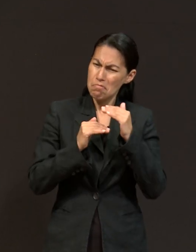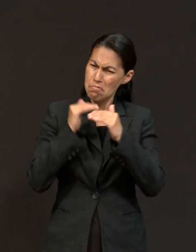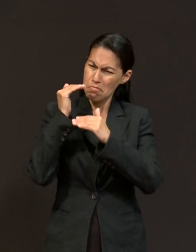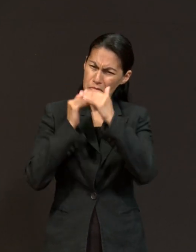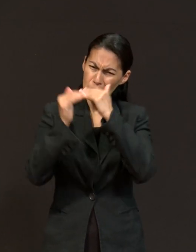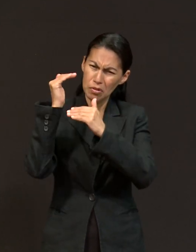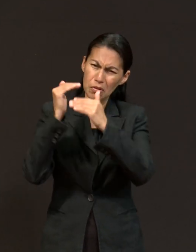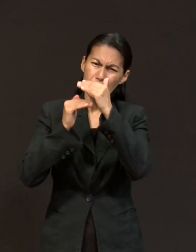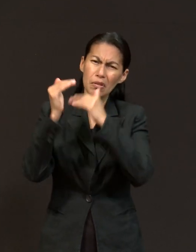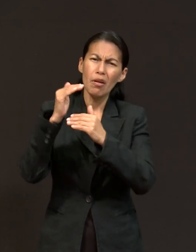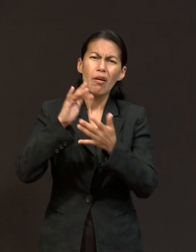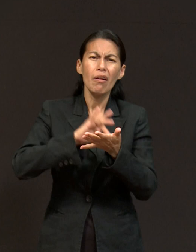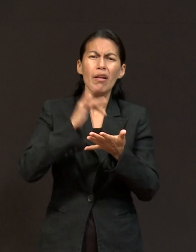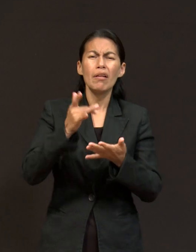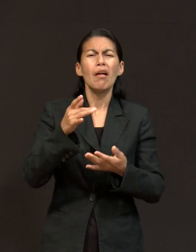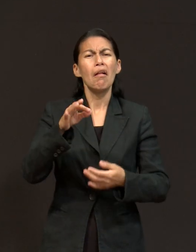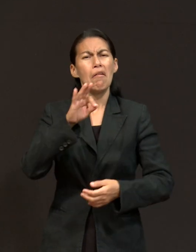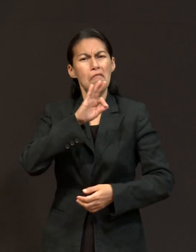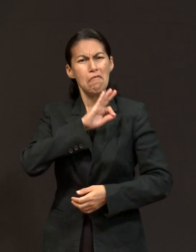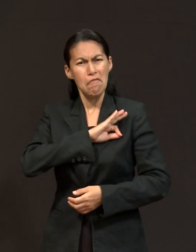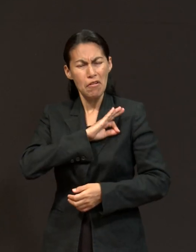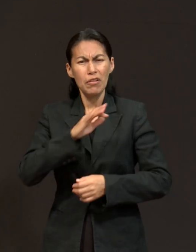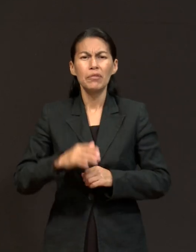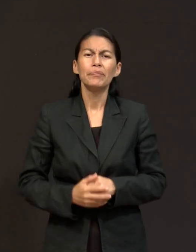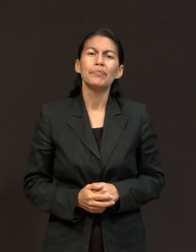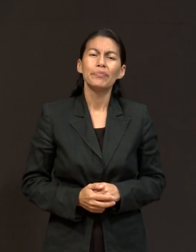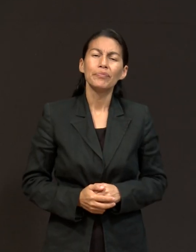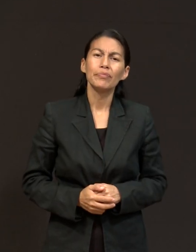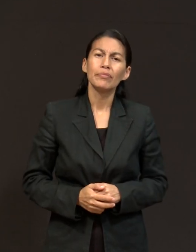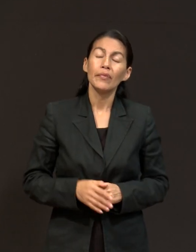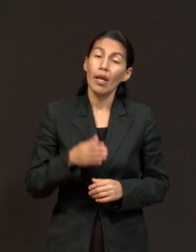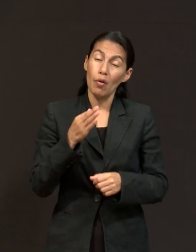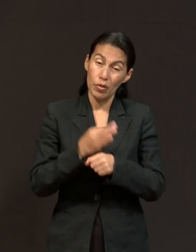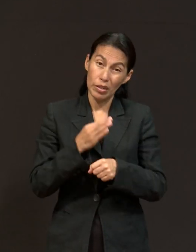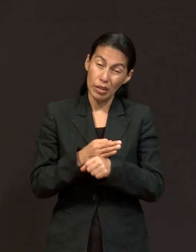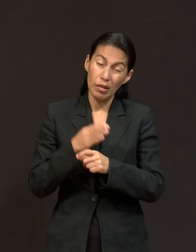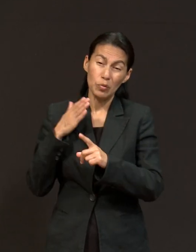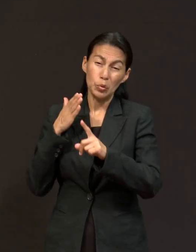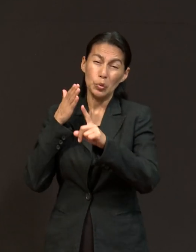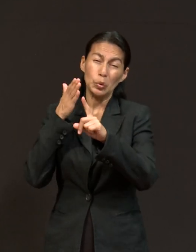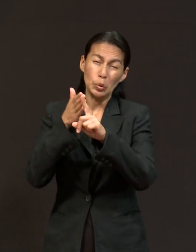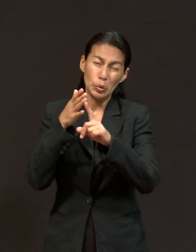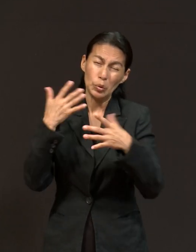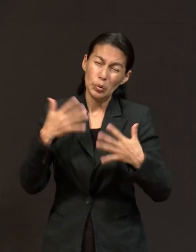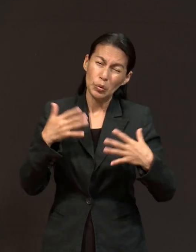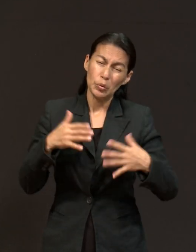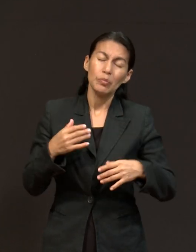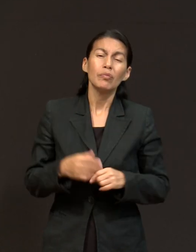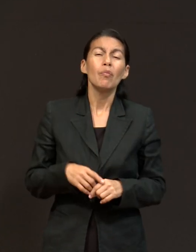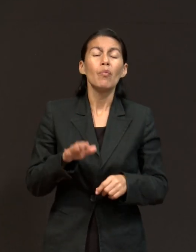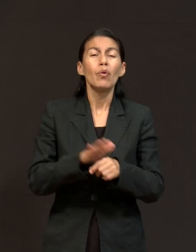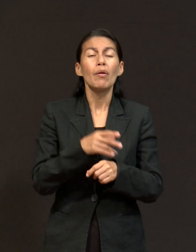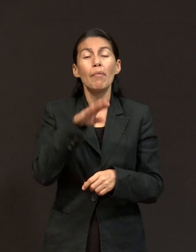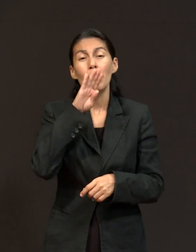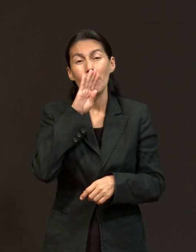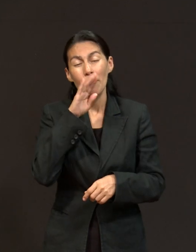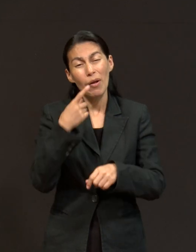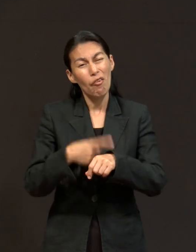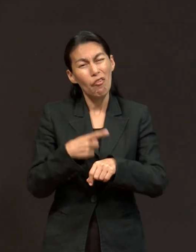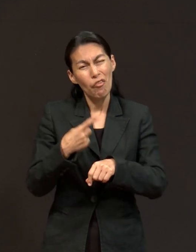y ahora confronta una dificultad para ayudar a su madre en la enfermedad.